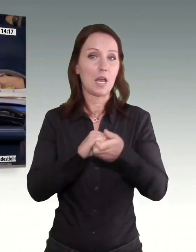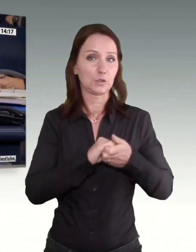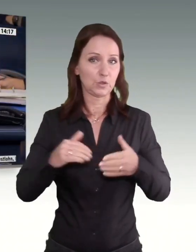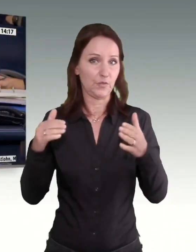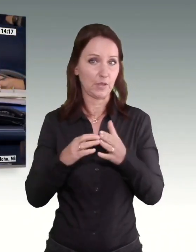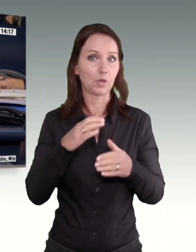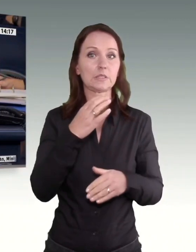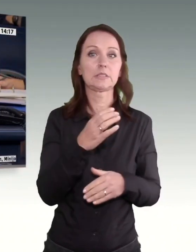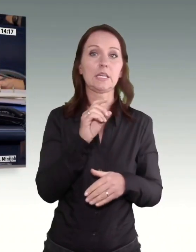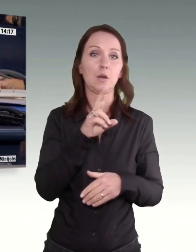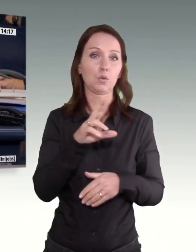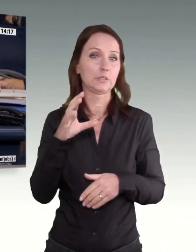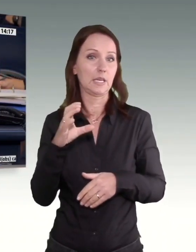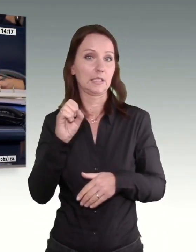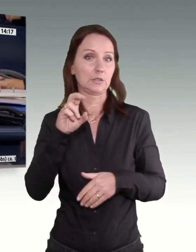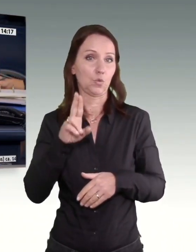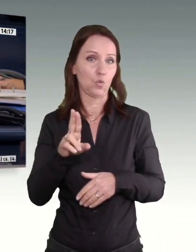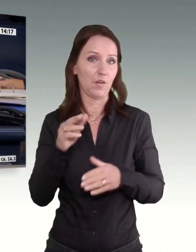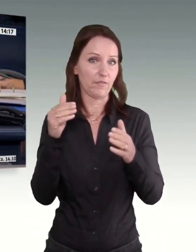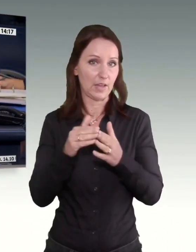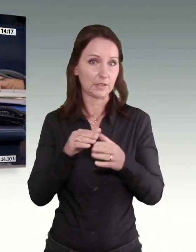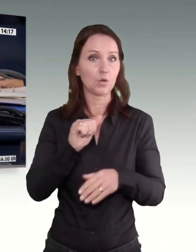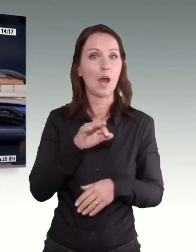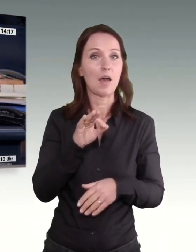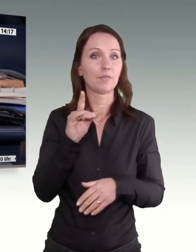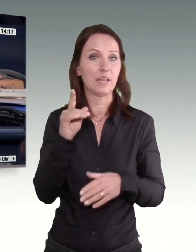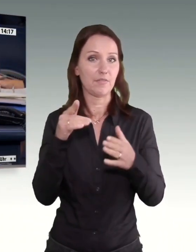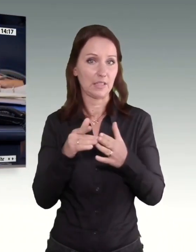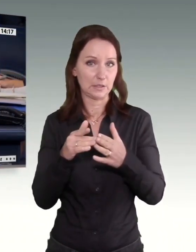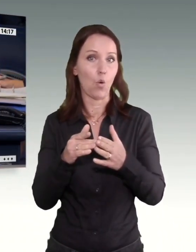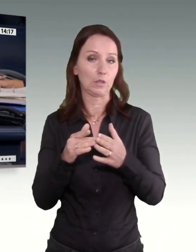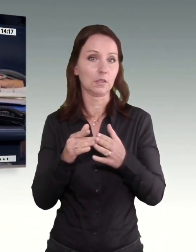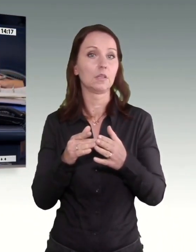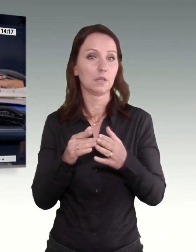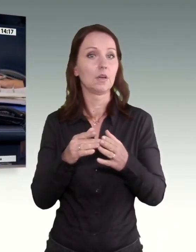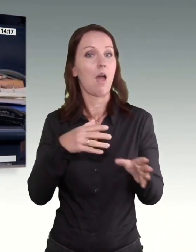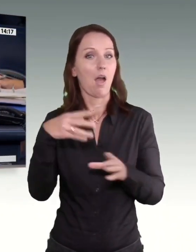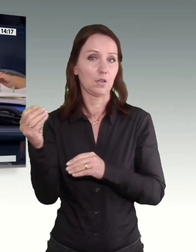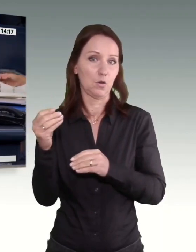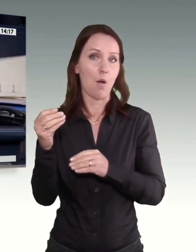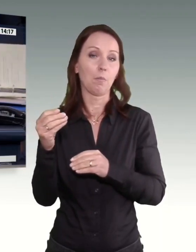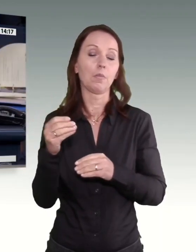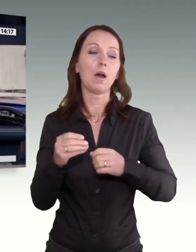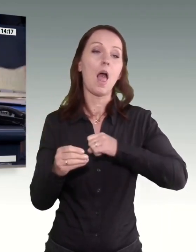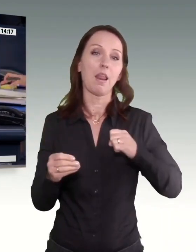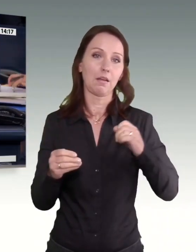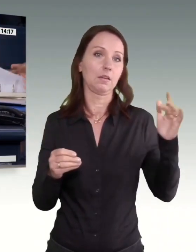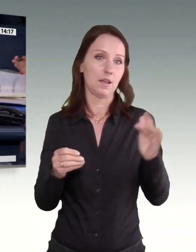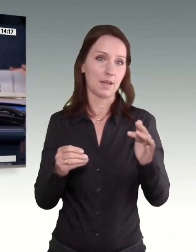Koalitionsfraktionen, der CDU-CSU-Fraktion, der AfD-Fraktion gegen die Stimmen der Fraktion Die Linke angenommen.